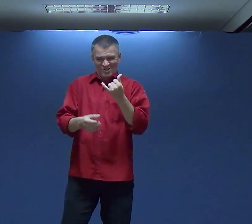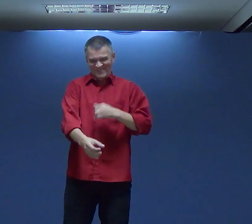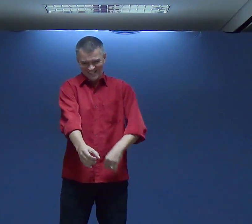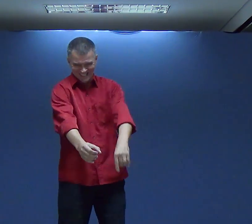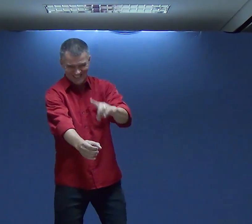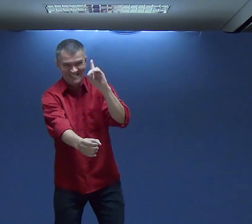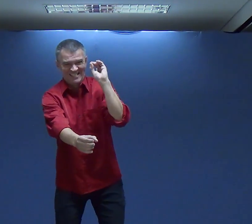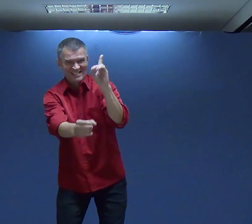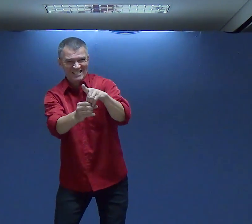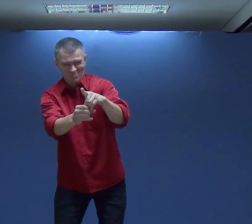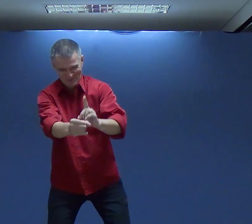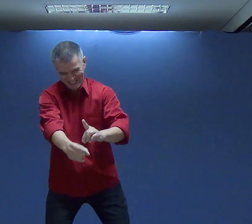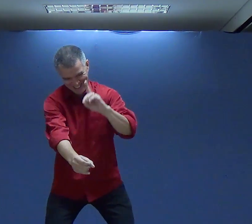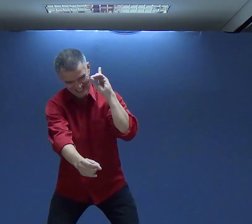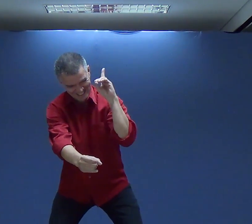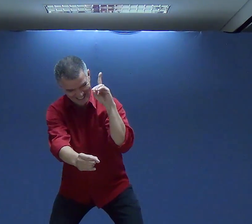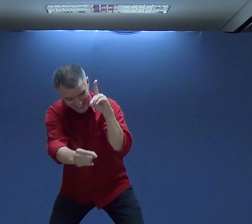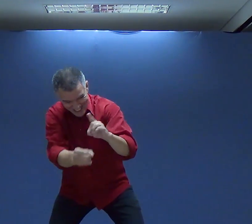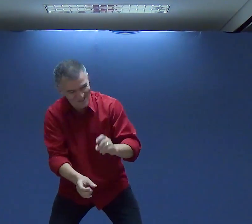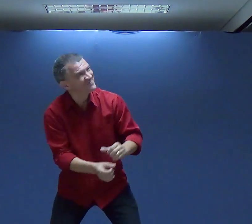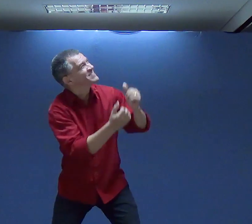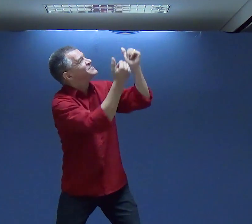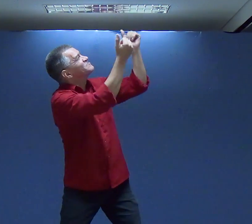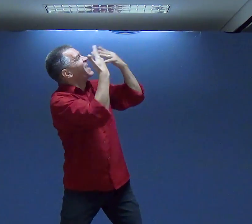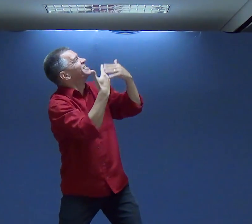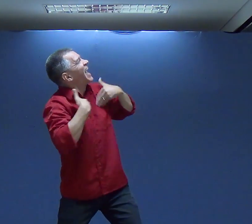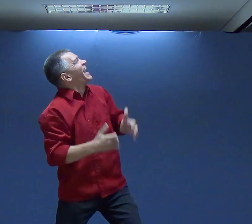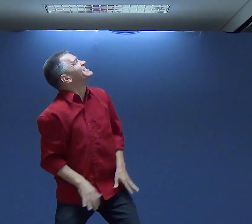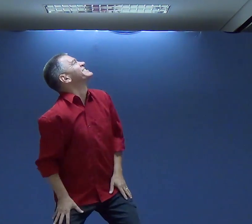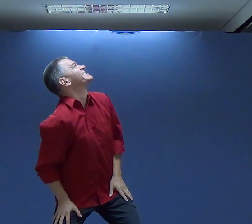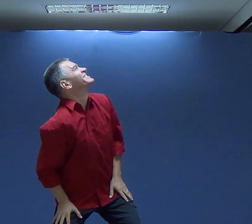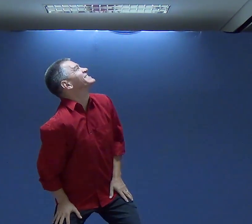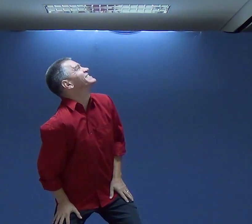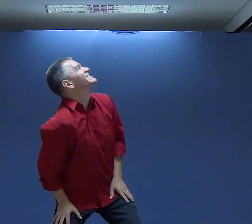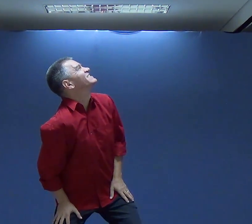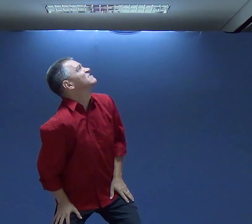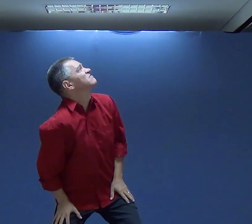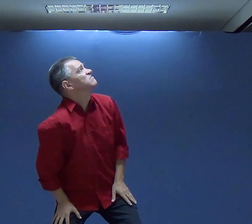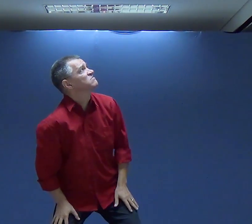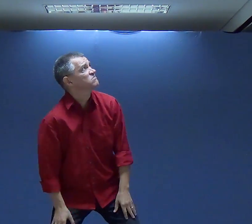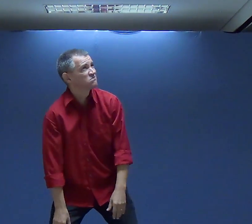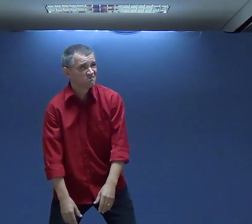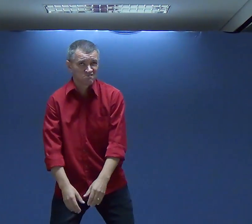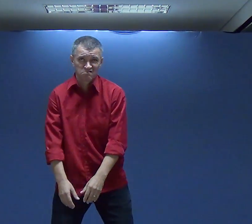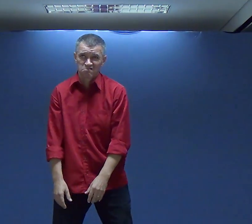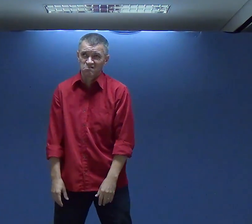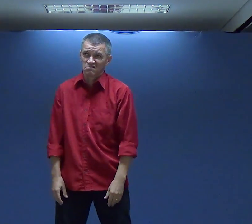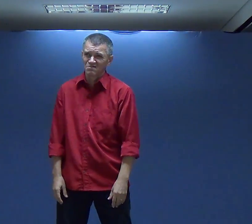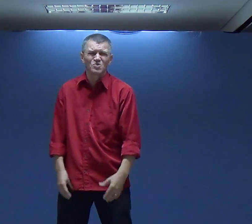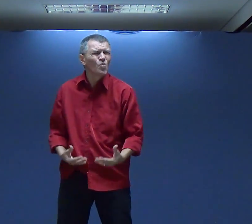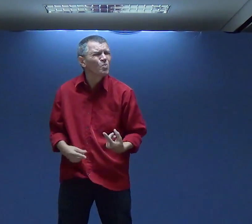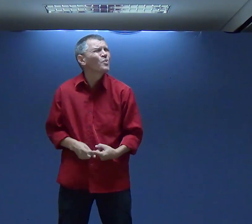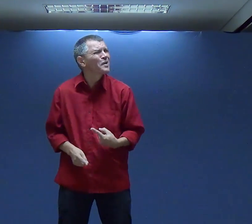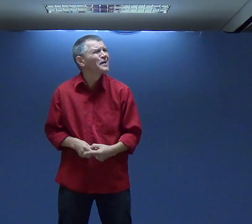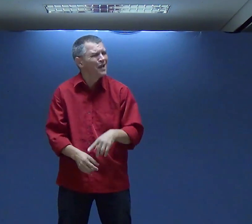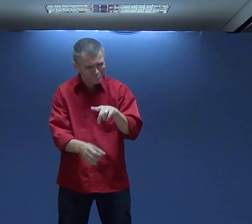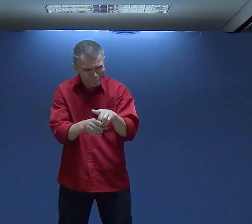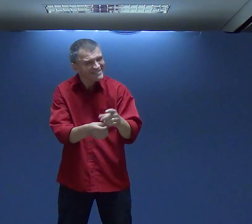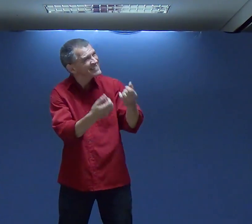difícil É pesado Vou entregar O meu dízimo E digo Ok Que Deus bonito Entregui meu dízimo Mas aquele